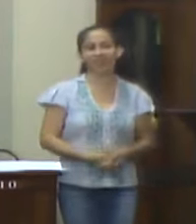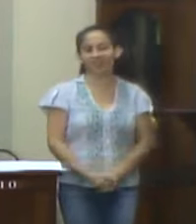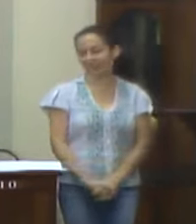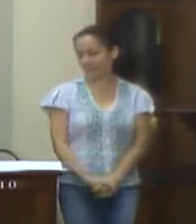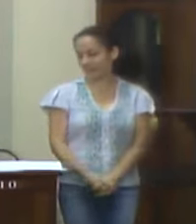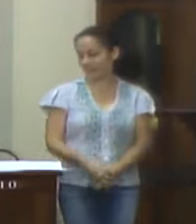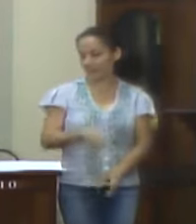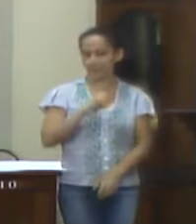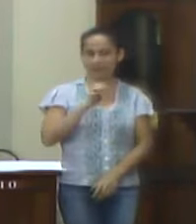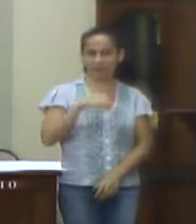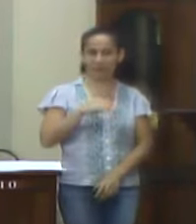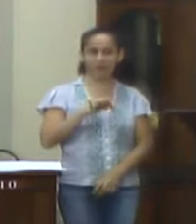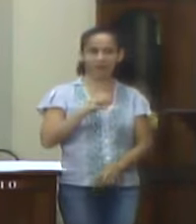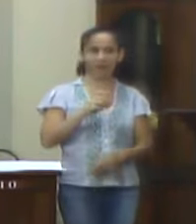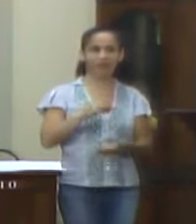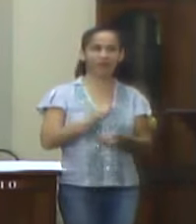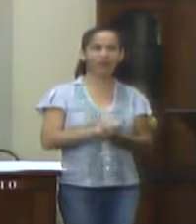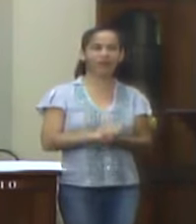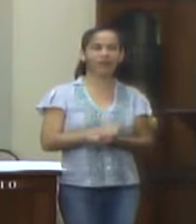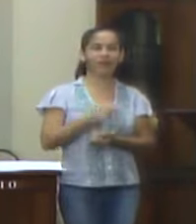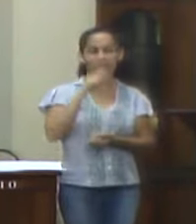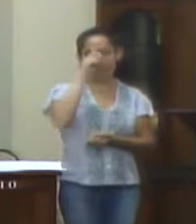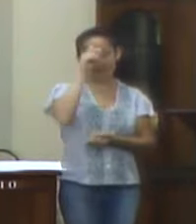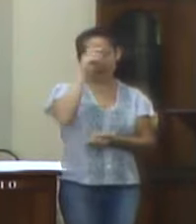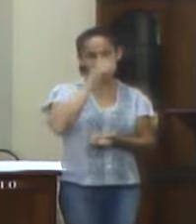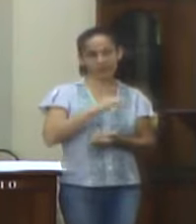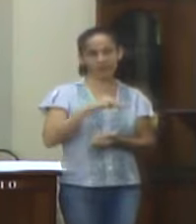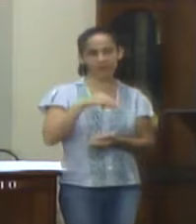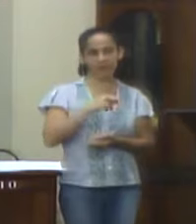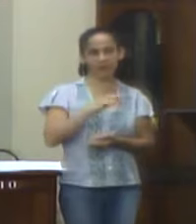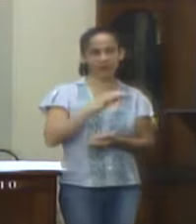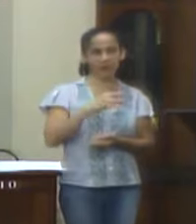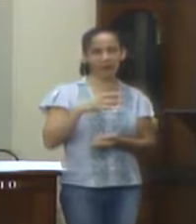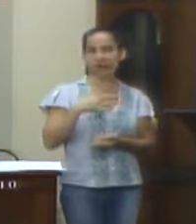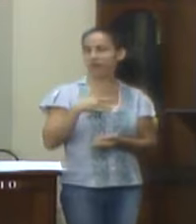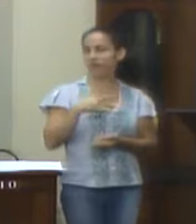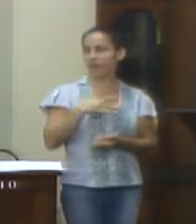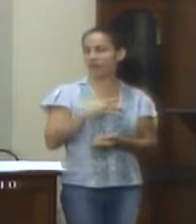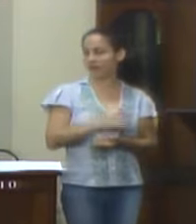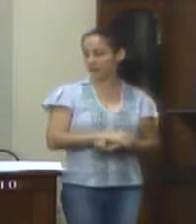Emenda, autor, Marcos da Silva Marques.